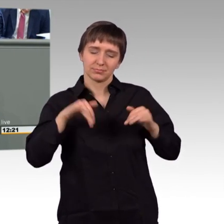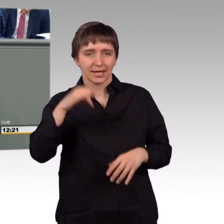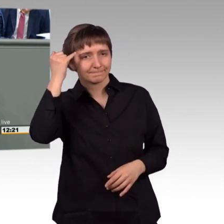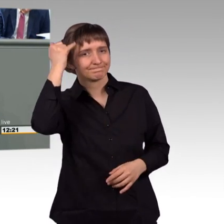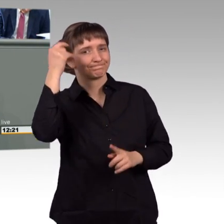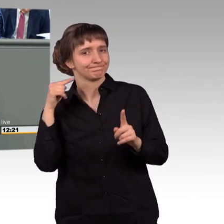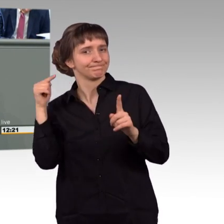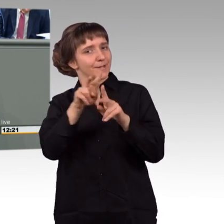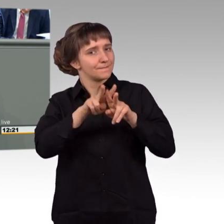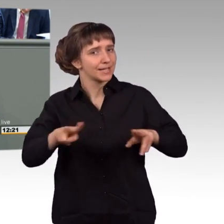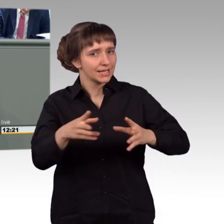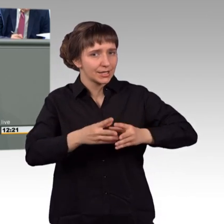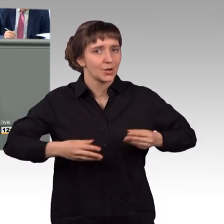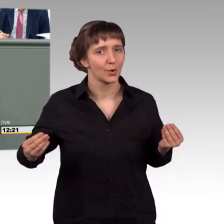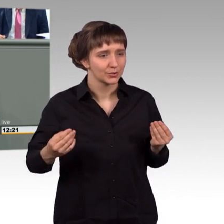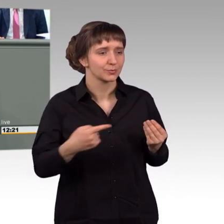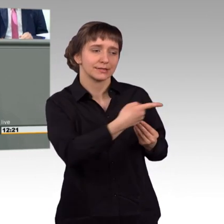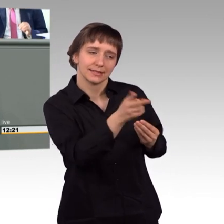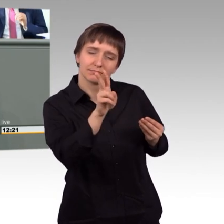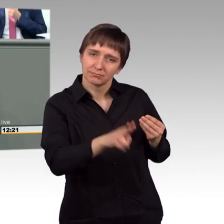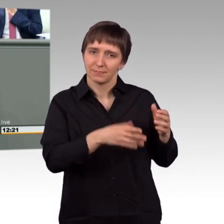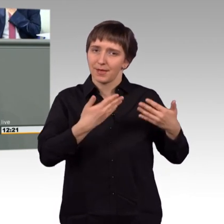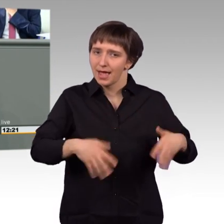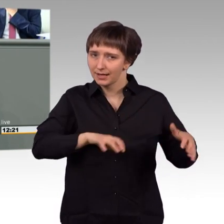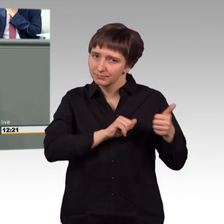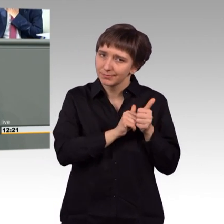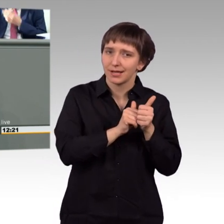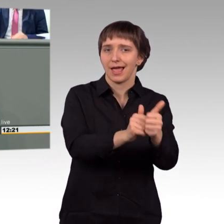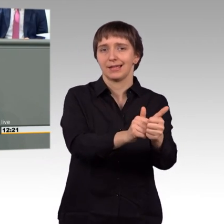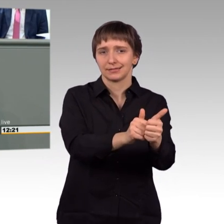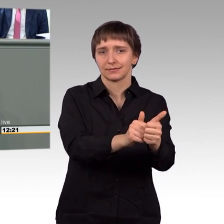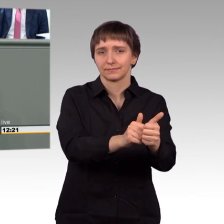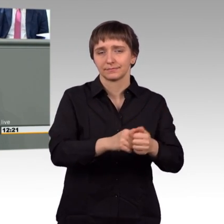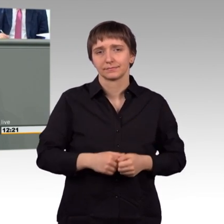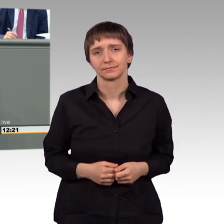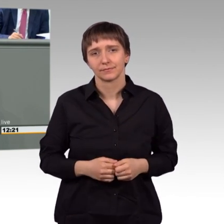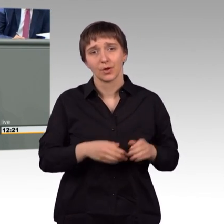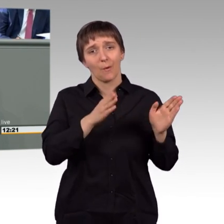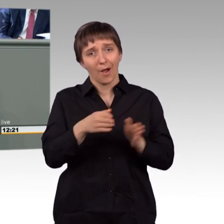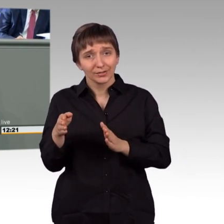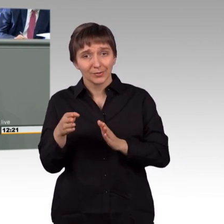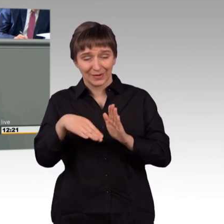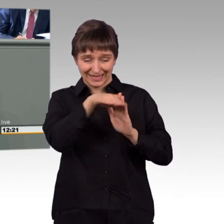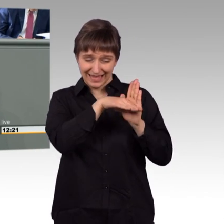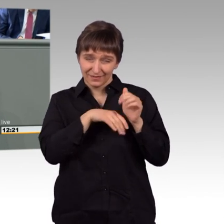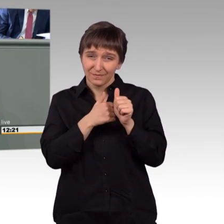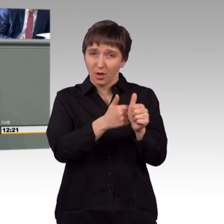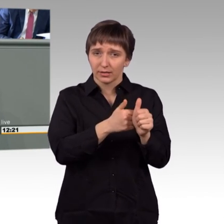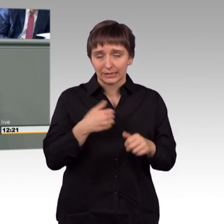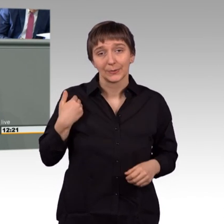Misturas intensiv begleiten. Regelbasierte Ordnung ist aufwändig, verträgt keinen Populismus,